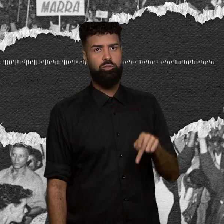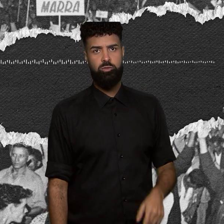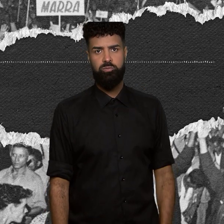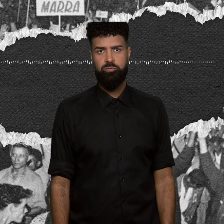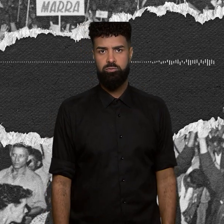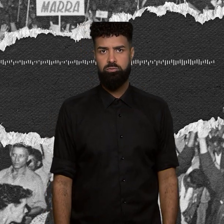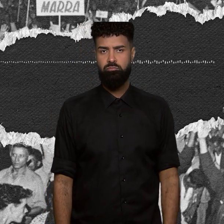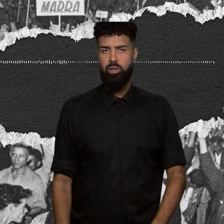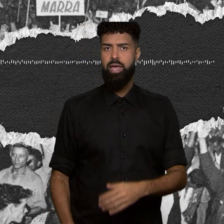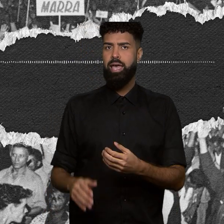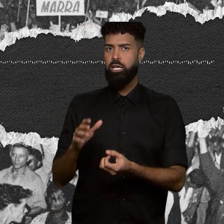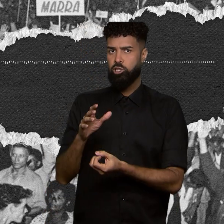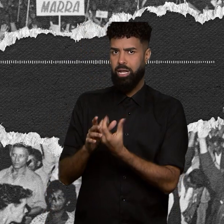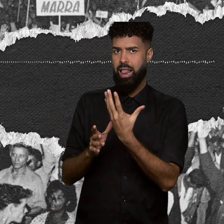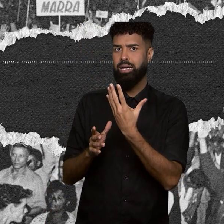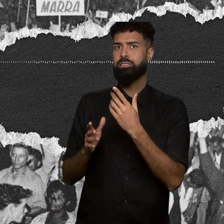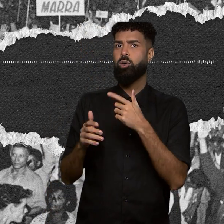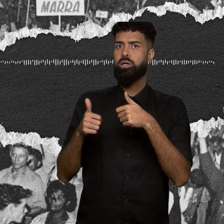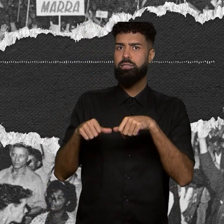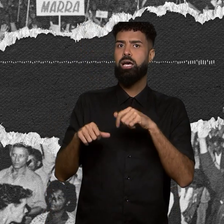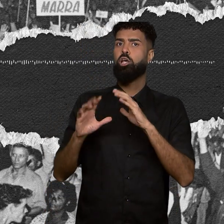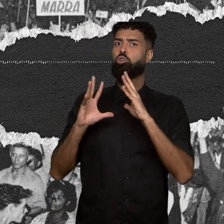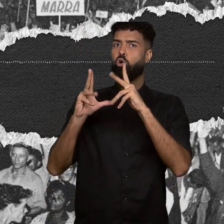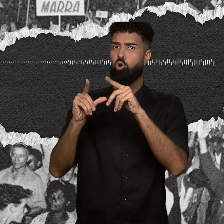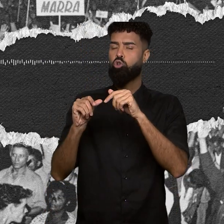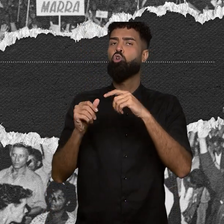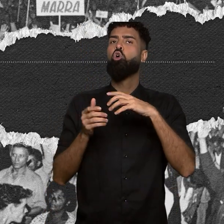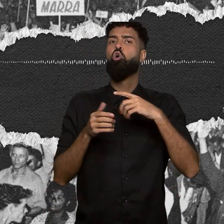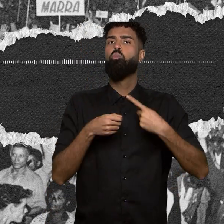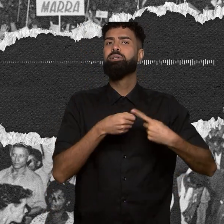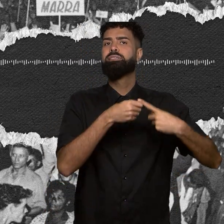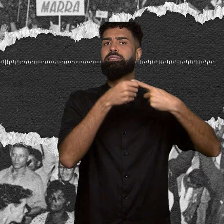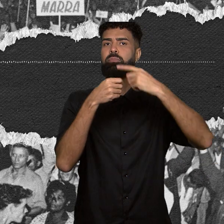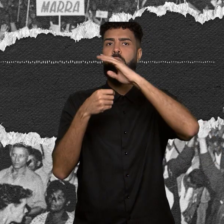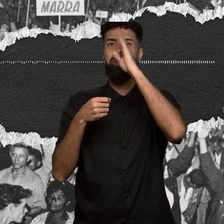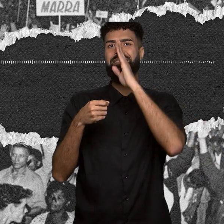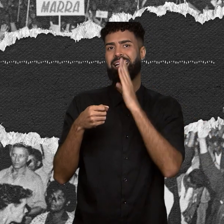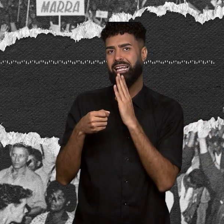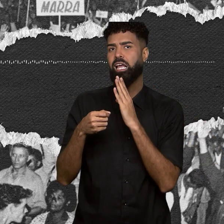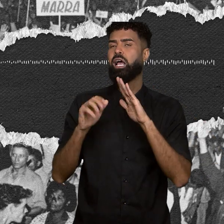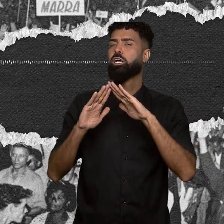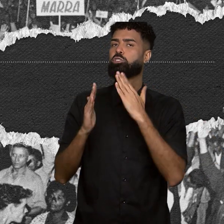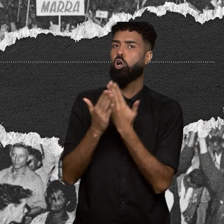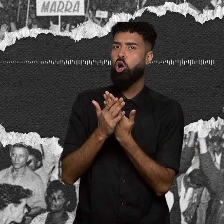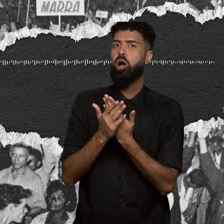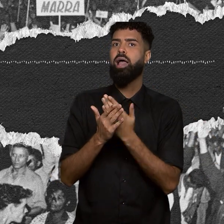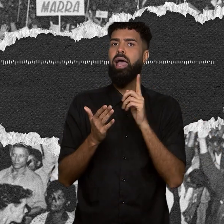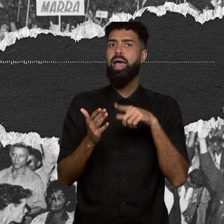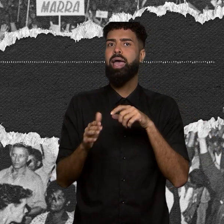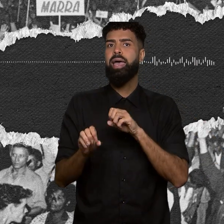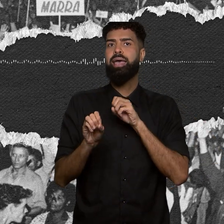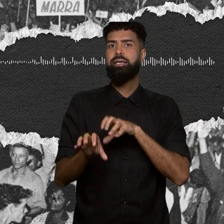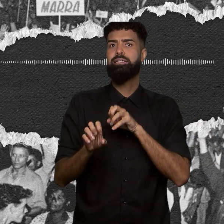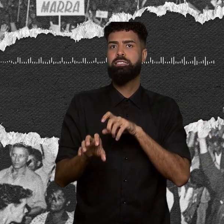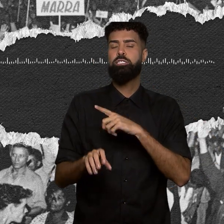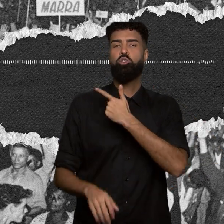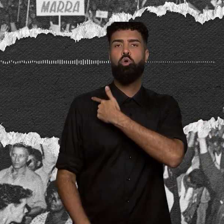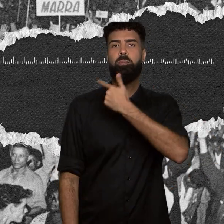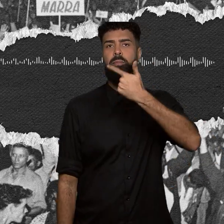Instalação em todos os municípios brasileiros, de escolas de ensino de grau médio. Educação